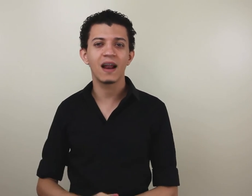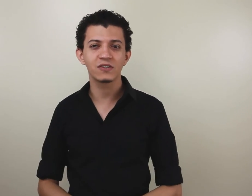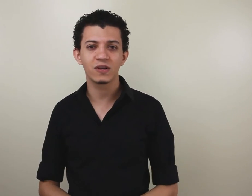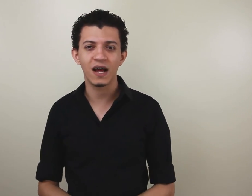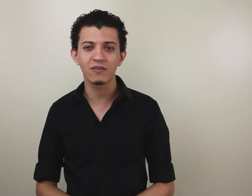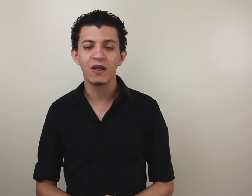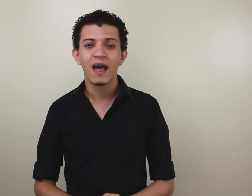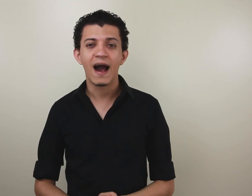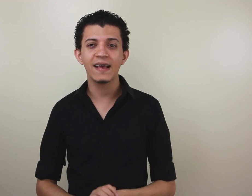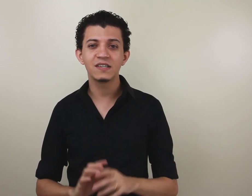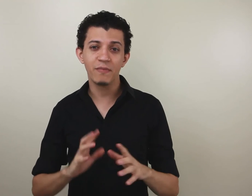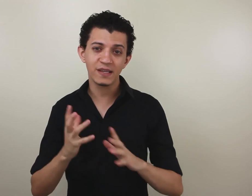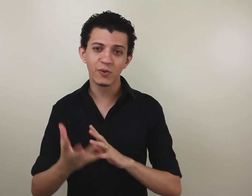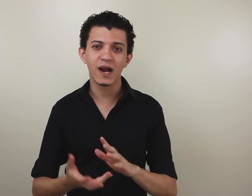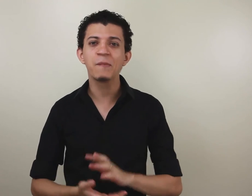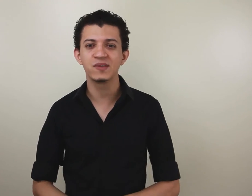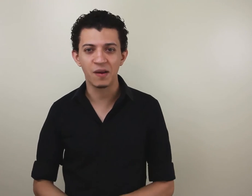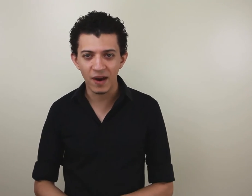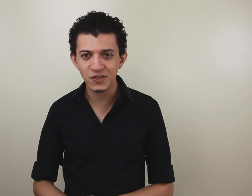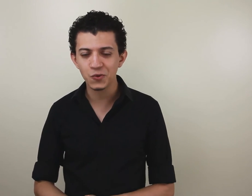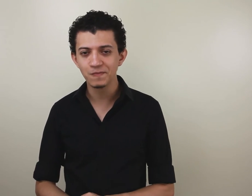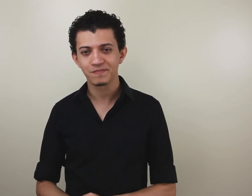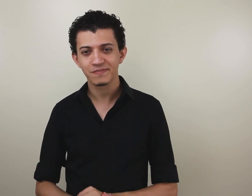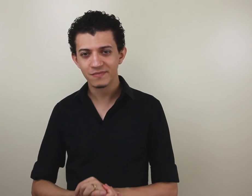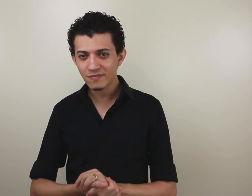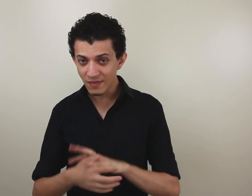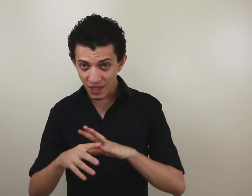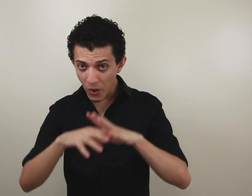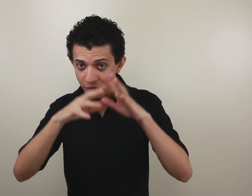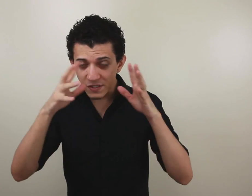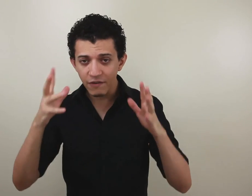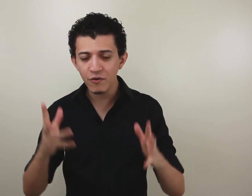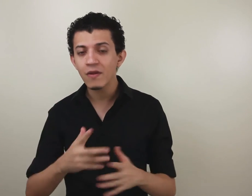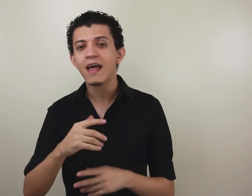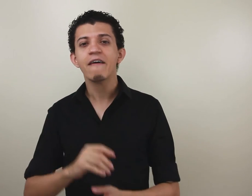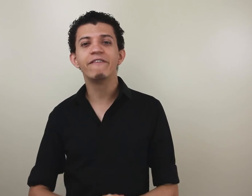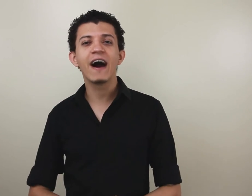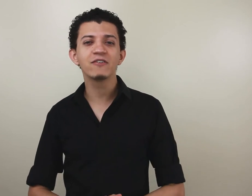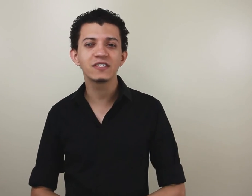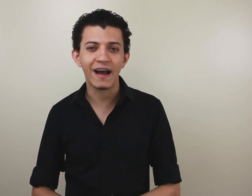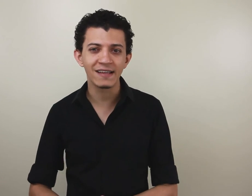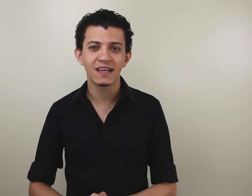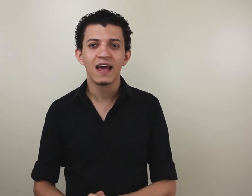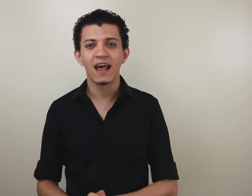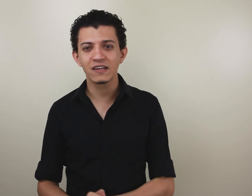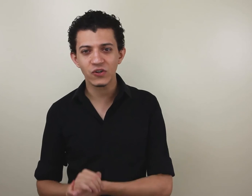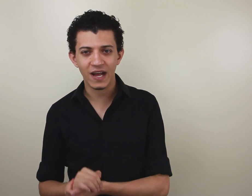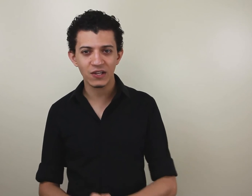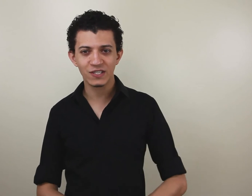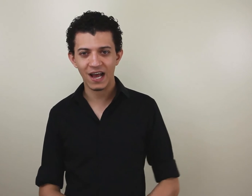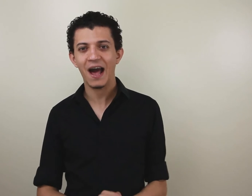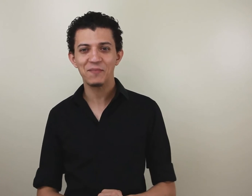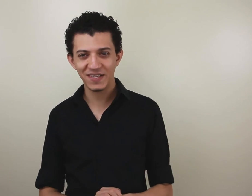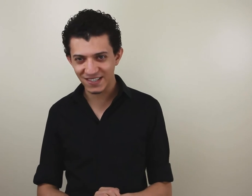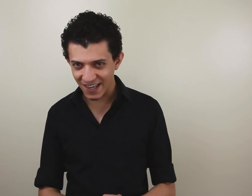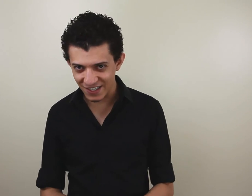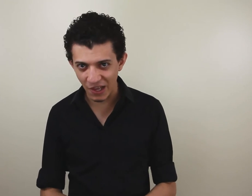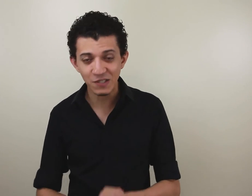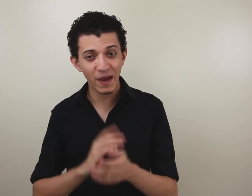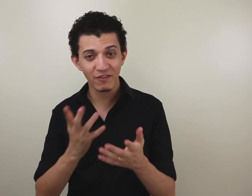relacionado a esse mesmo campo semântico. Então, aí você viu vários sinais relacionados à aprendizagem. Espero